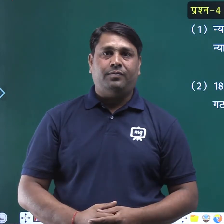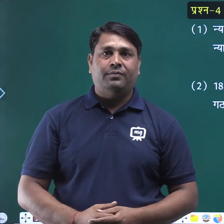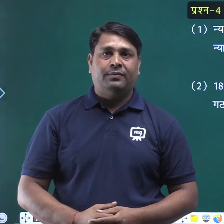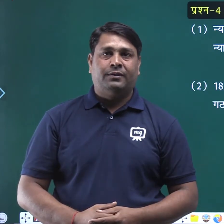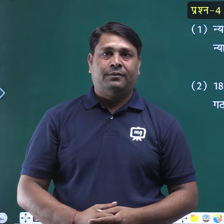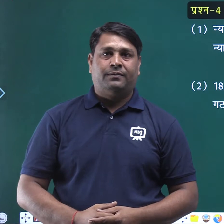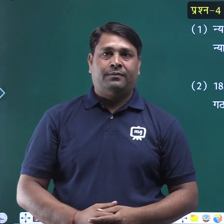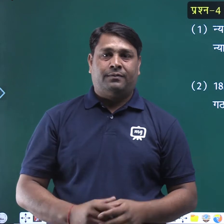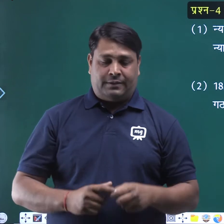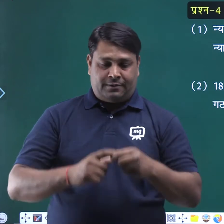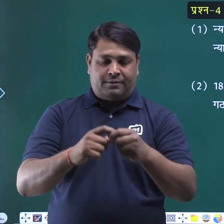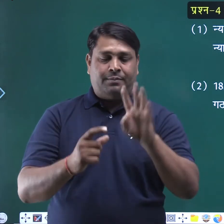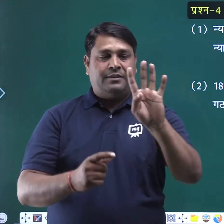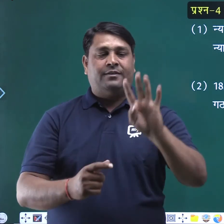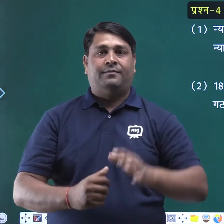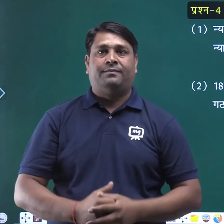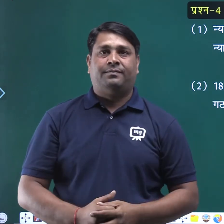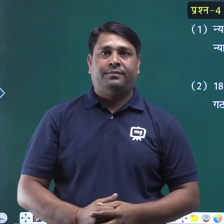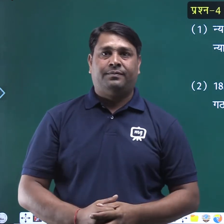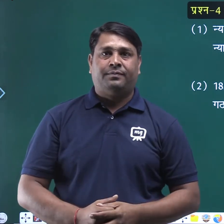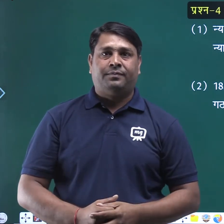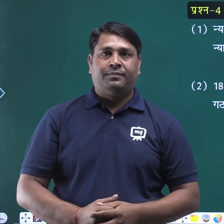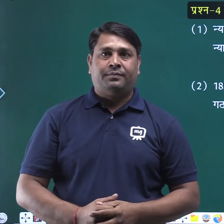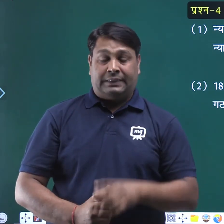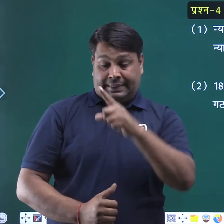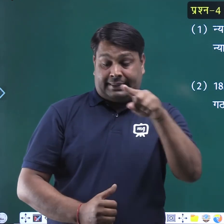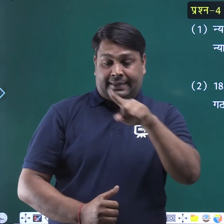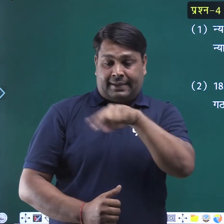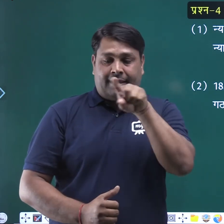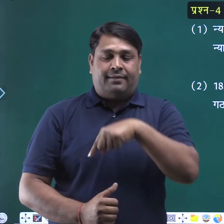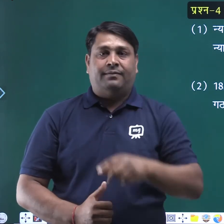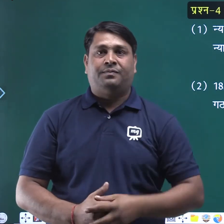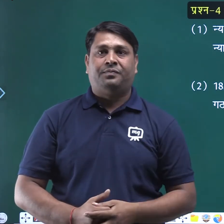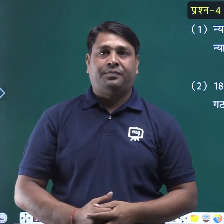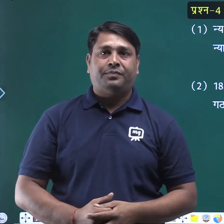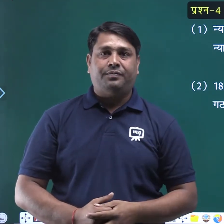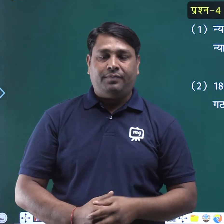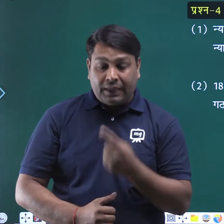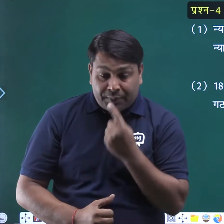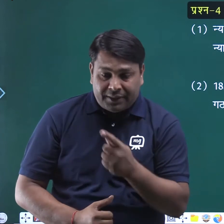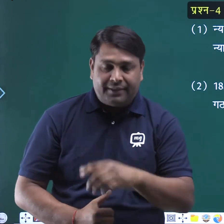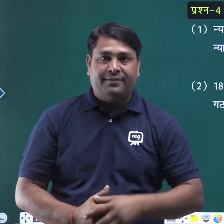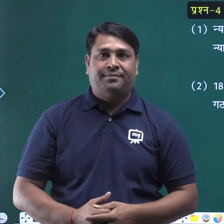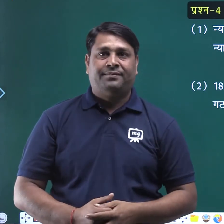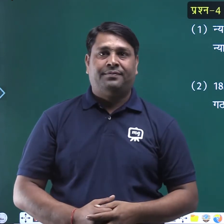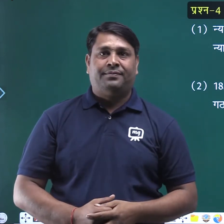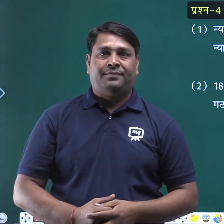प्रेश नमबर चार सही या गलत बताईए